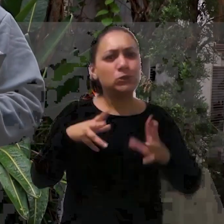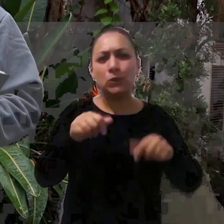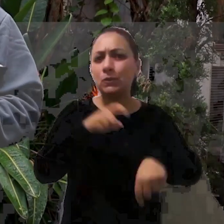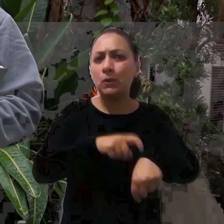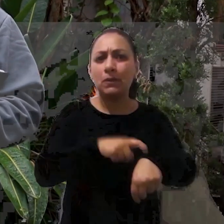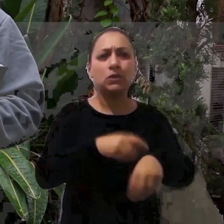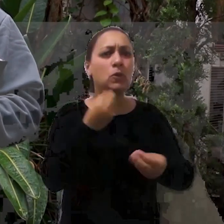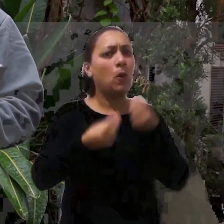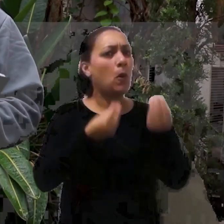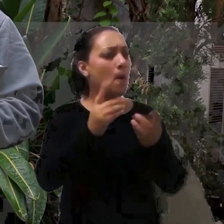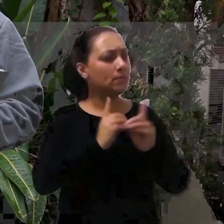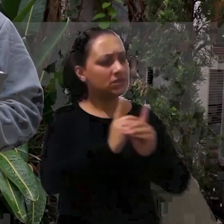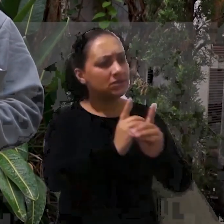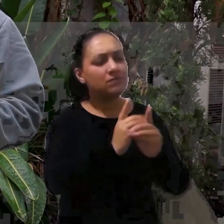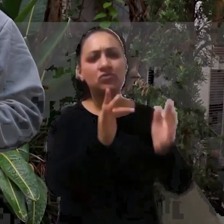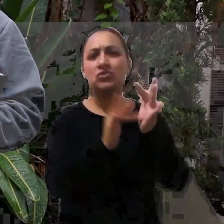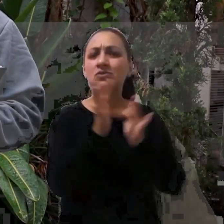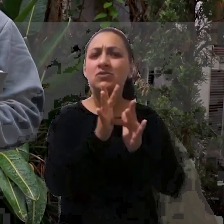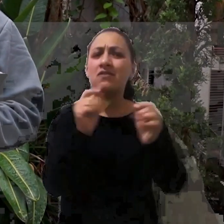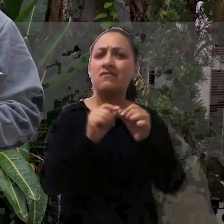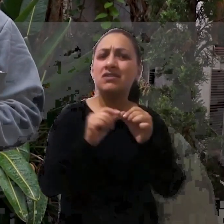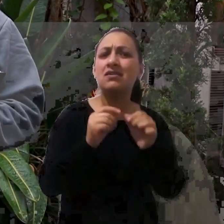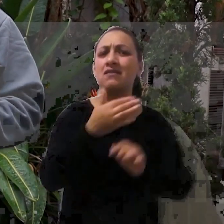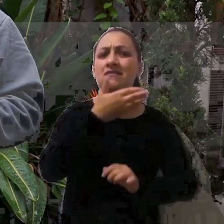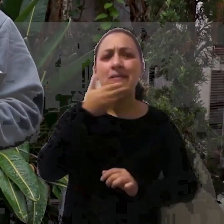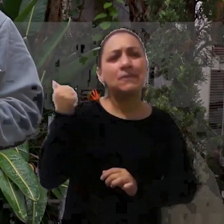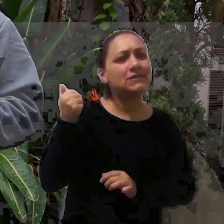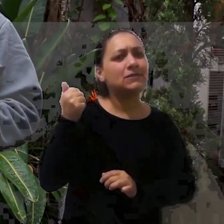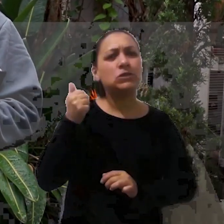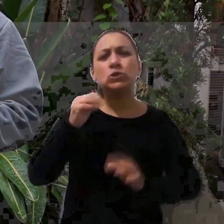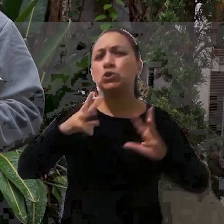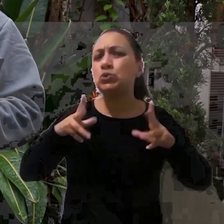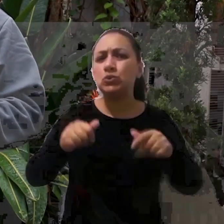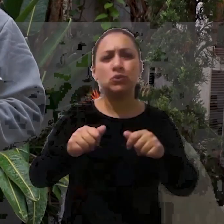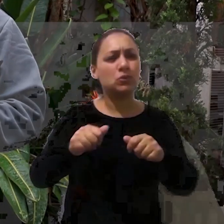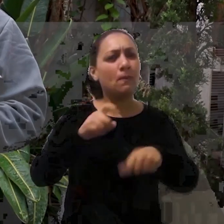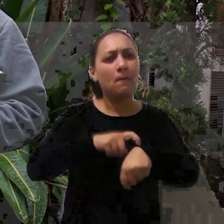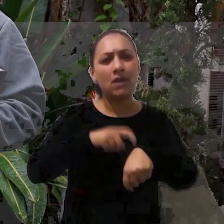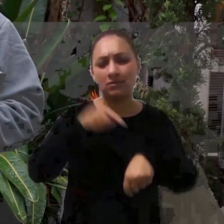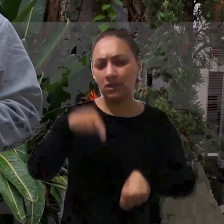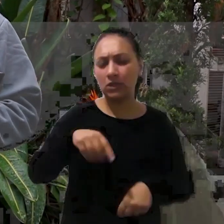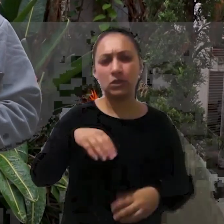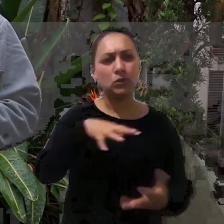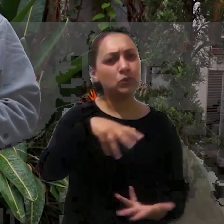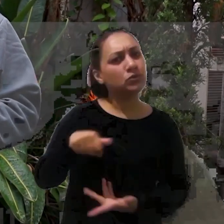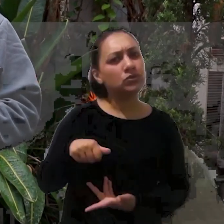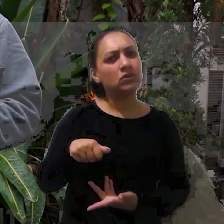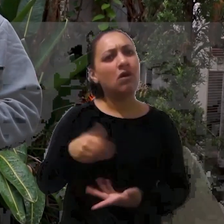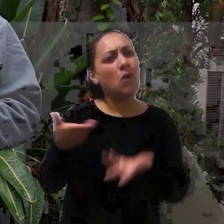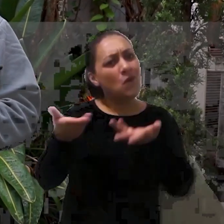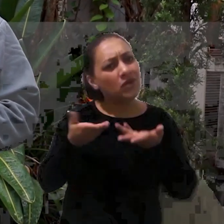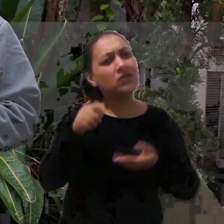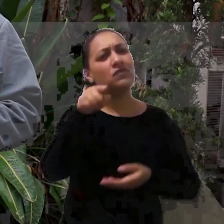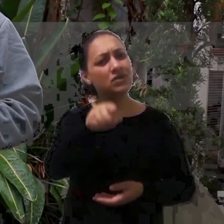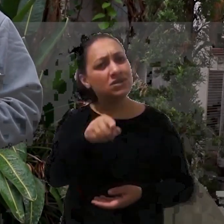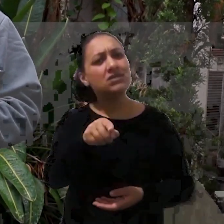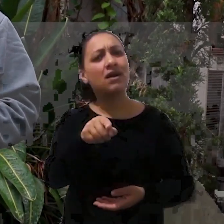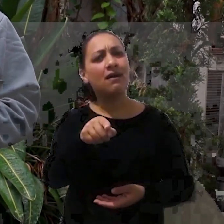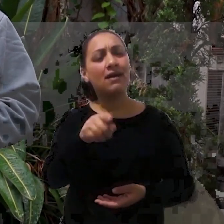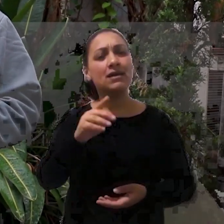cada instante como seguidores de Jesus, discípulos de Jesus Fazia valer a pena cada momento nessa Terra Então eu te convido, você que é